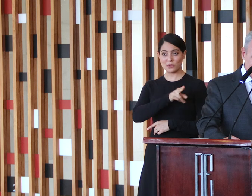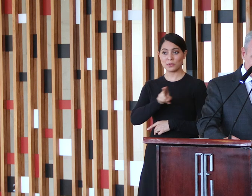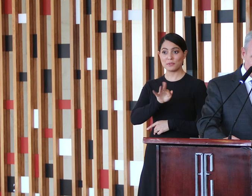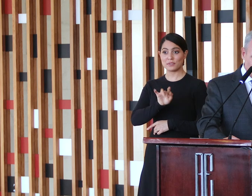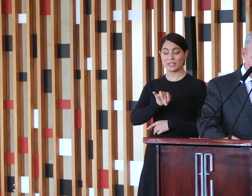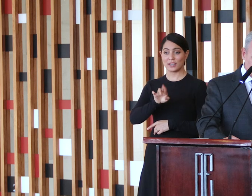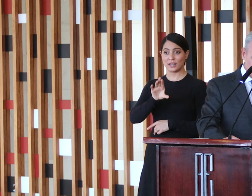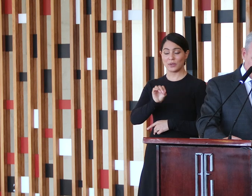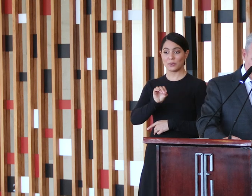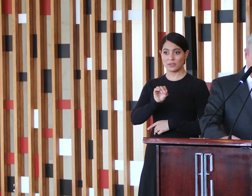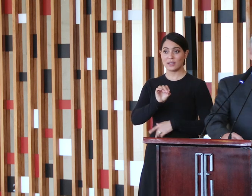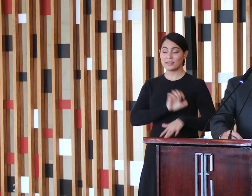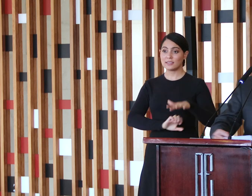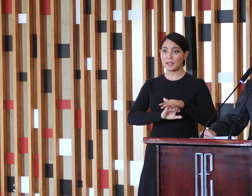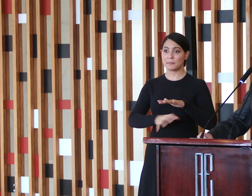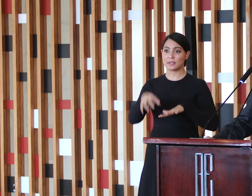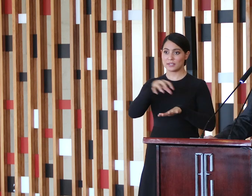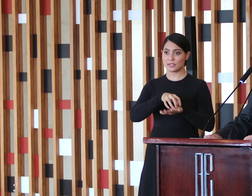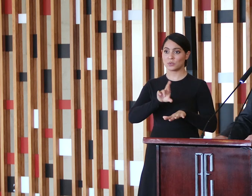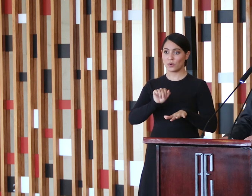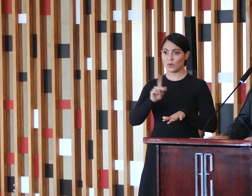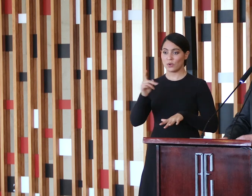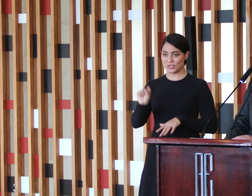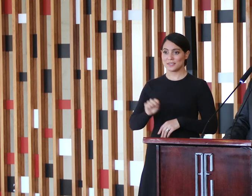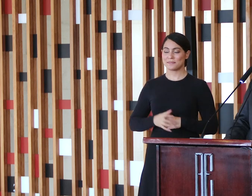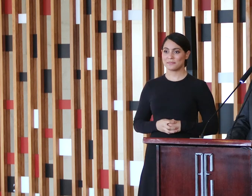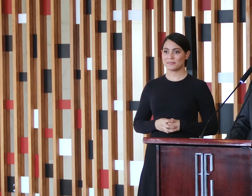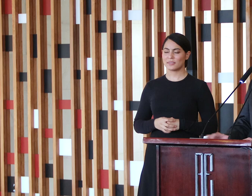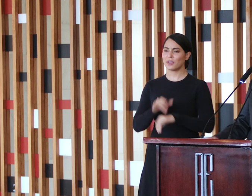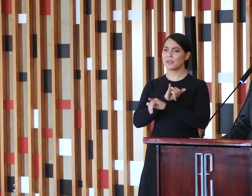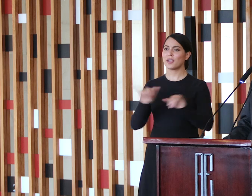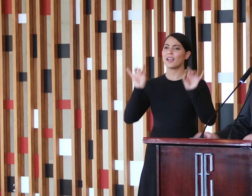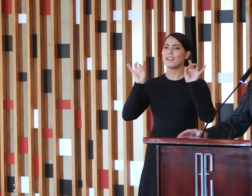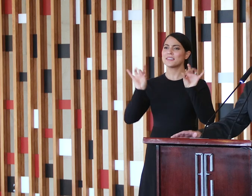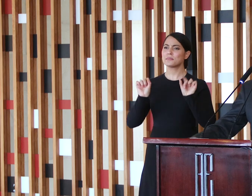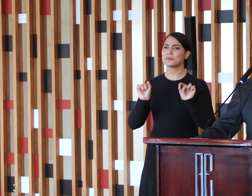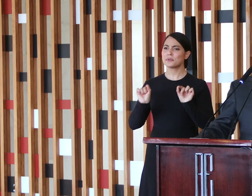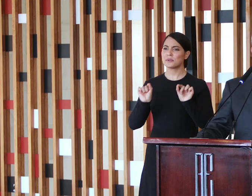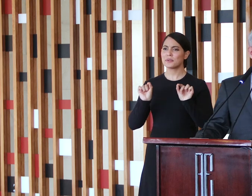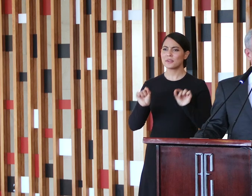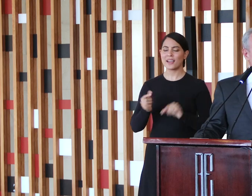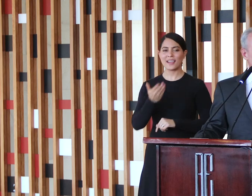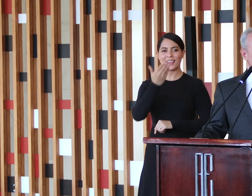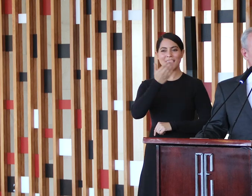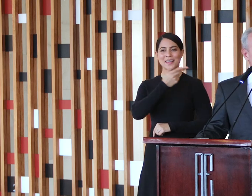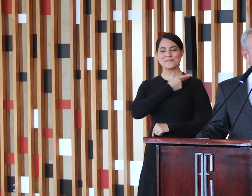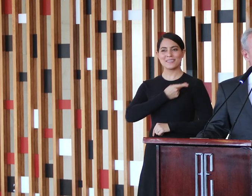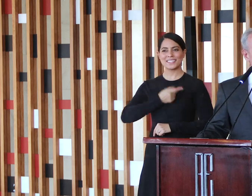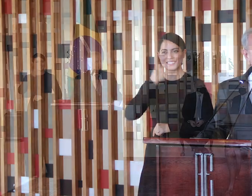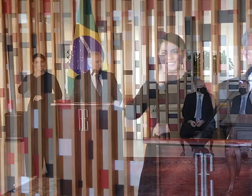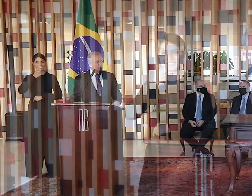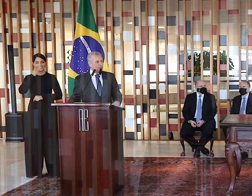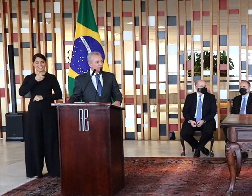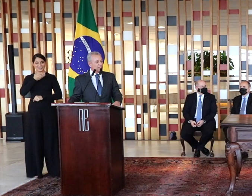presidente da Centro Rochas, e não poderia deixar de fazer uma menção especial à presidente da Federação